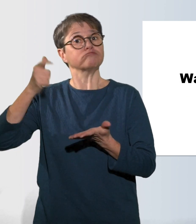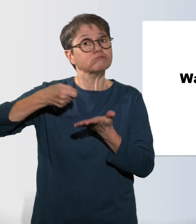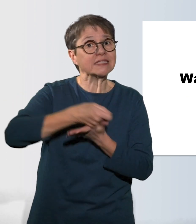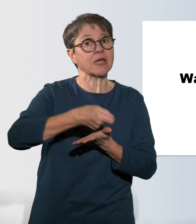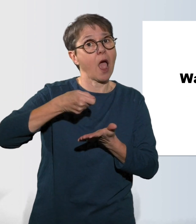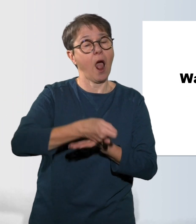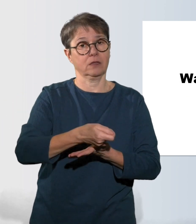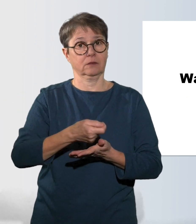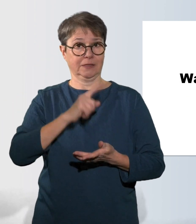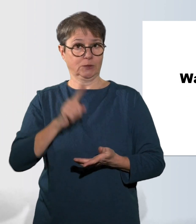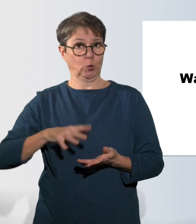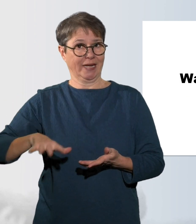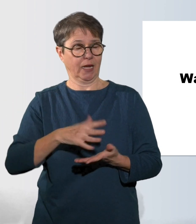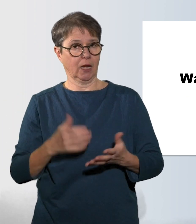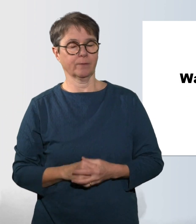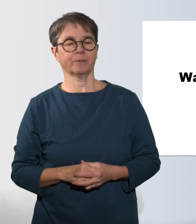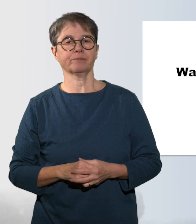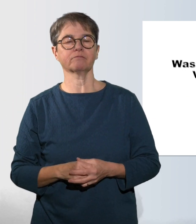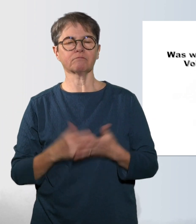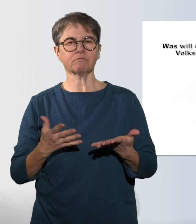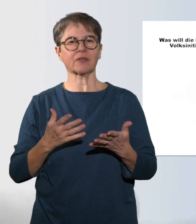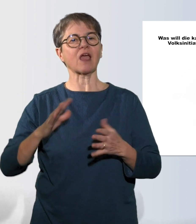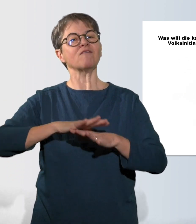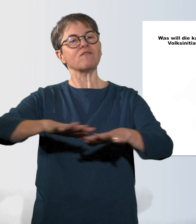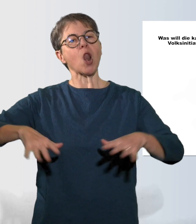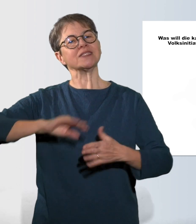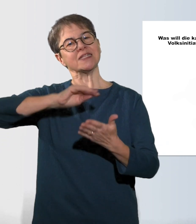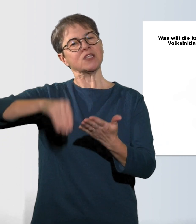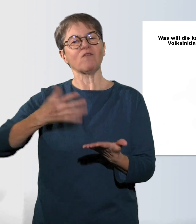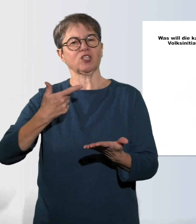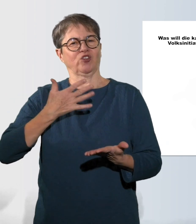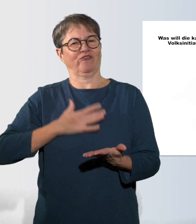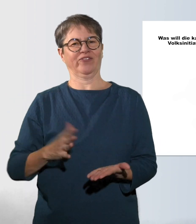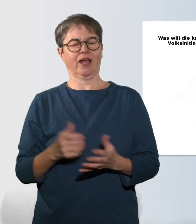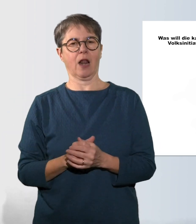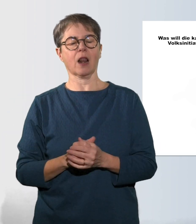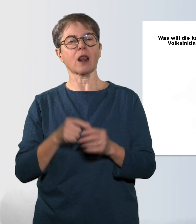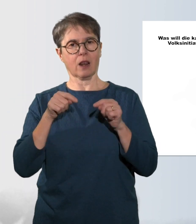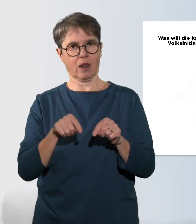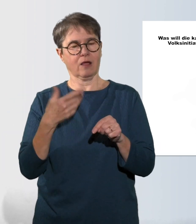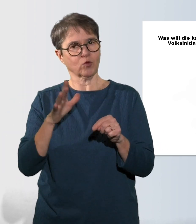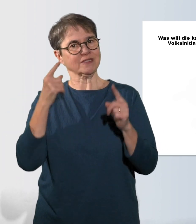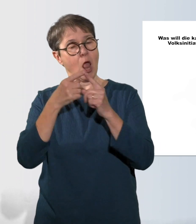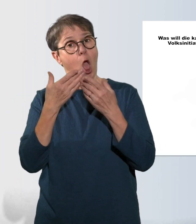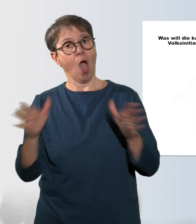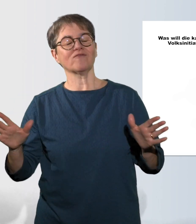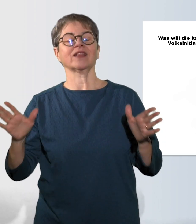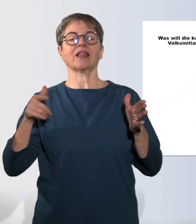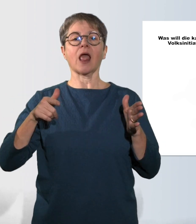Was will die kantonale Volksinitiative? Die Volksinitiative für öffentliche Uferwege mit ökologischer Aufwertung